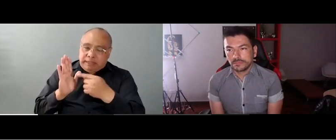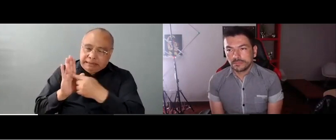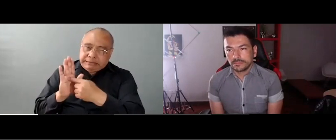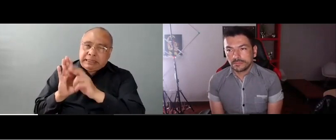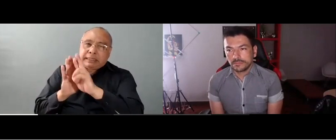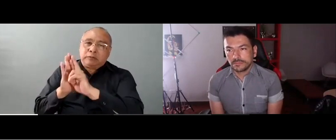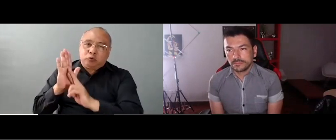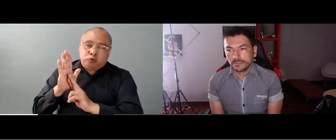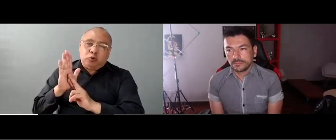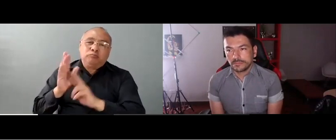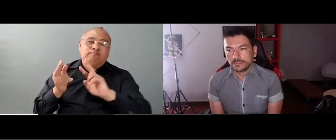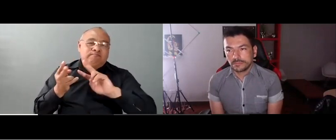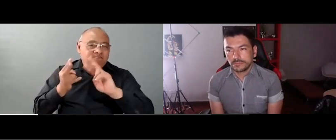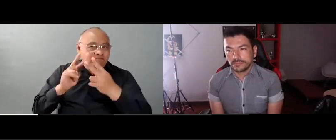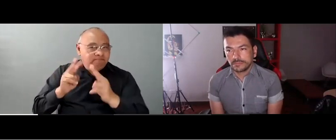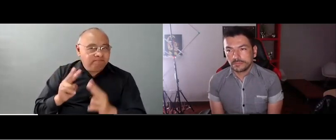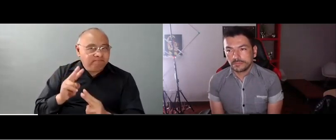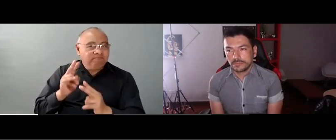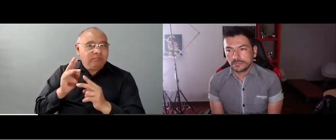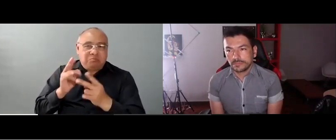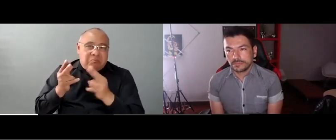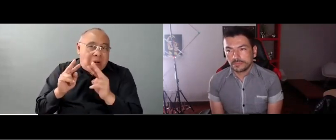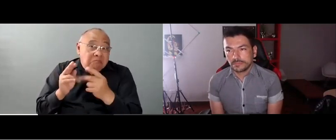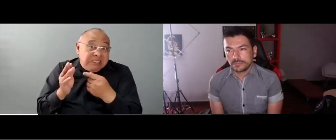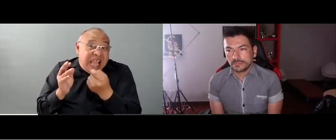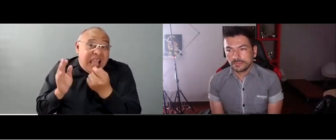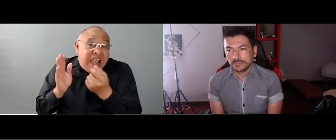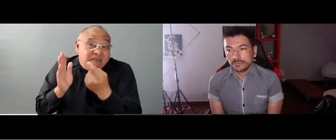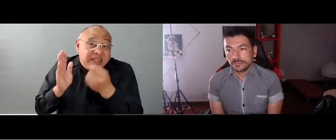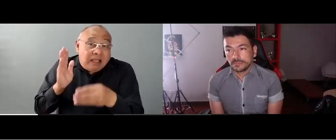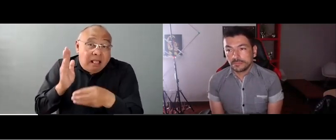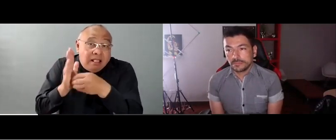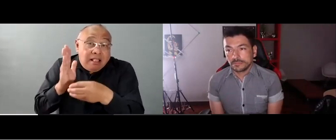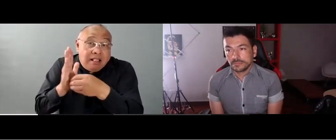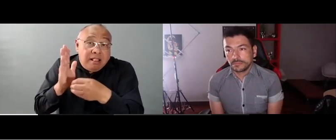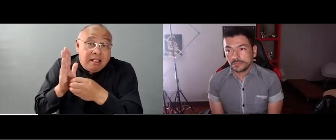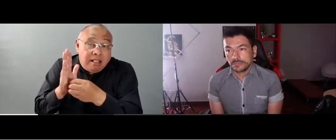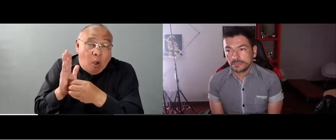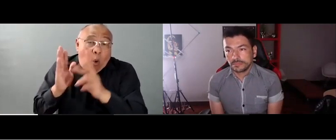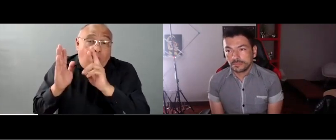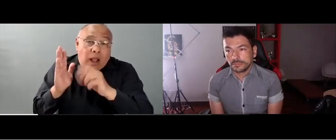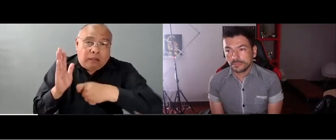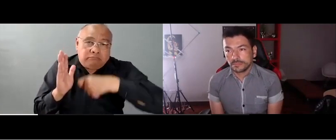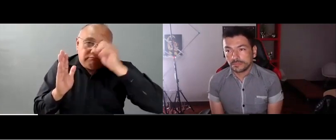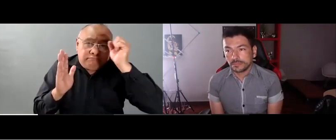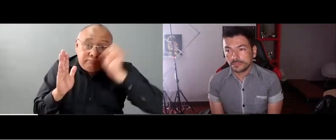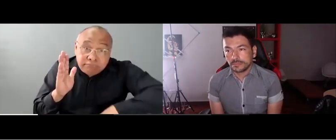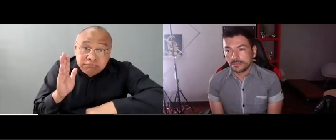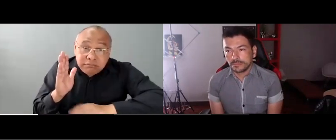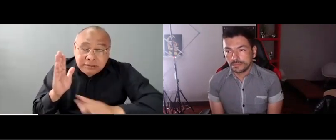puerta a que esto se pueda hacer. Tendremos reuniones próximamente para analizar esa viabilidad jurídica de